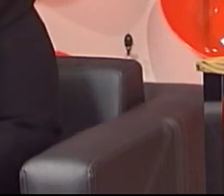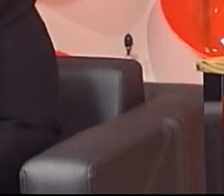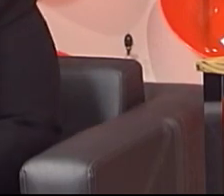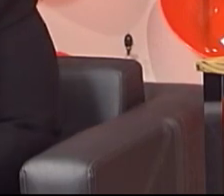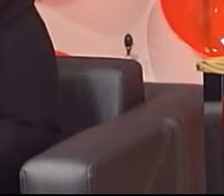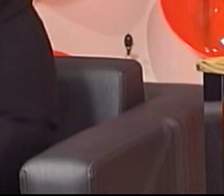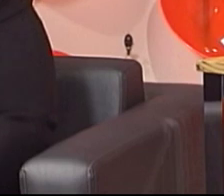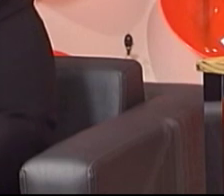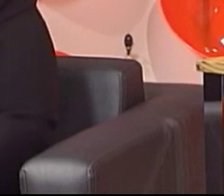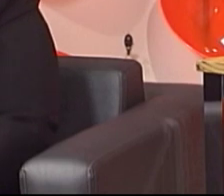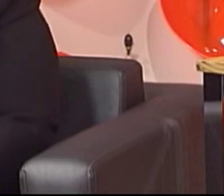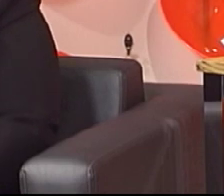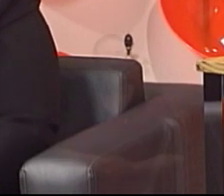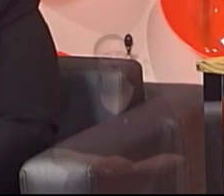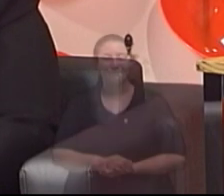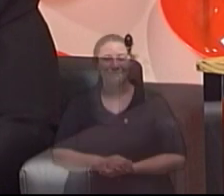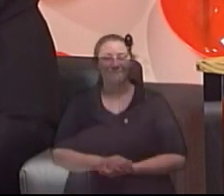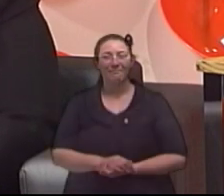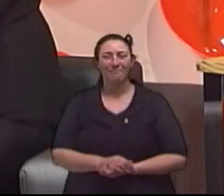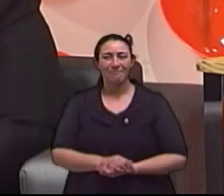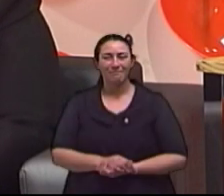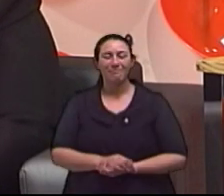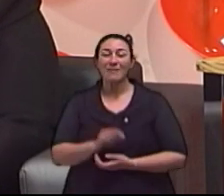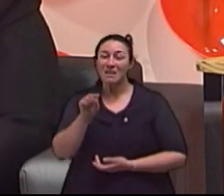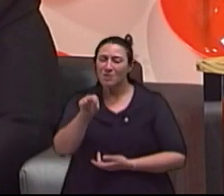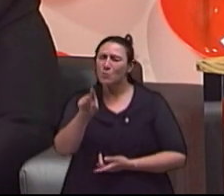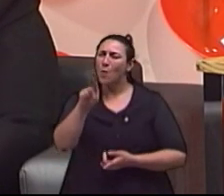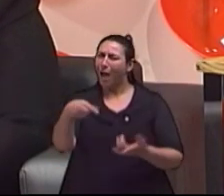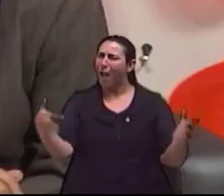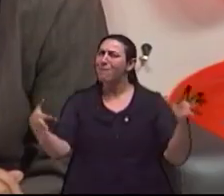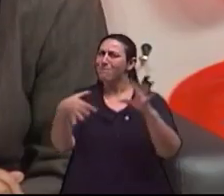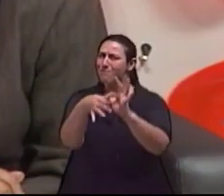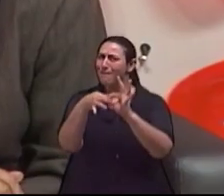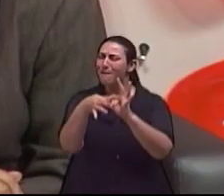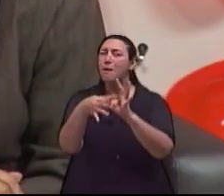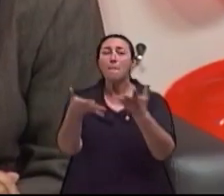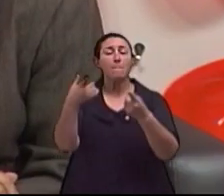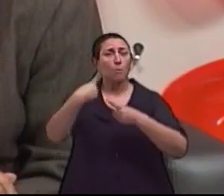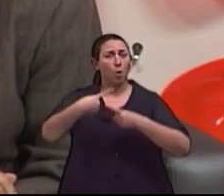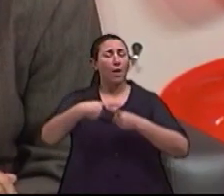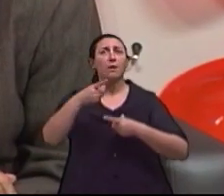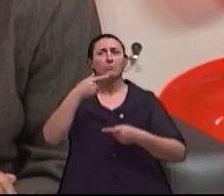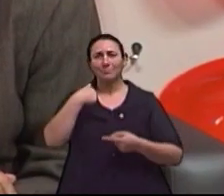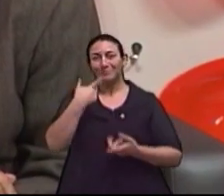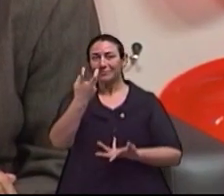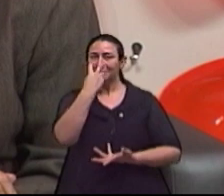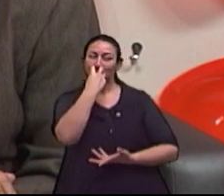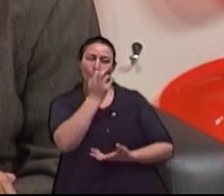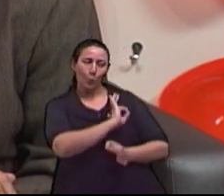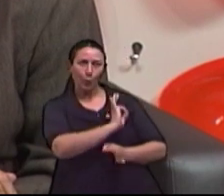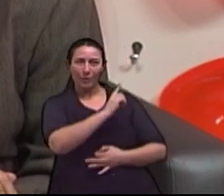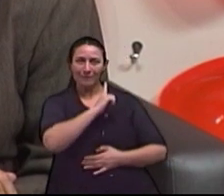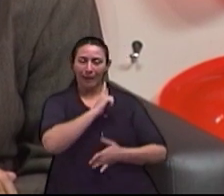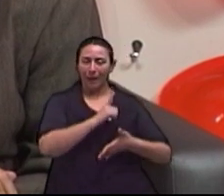está de parabéns à Brigada Militar do Porto integração. Mas eu posso dizer o seguinte, Patrícia e Cris, que não está aparecendo, mas está aqui do nosso lado.